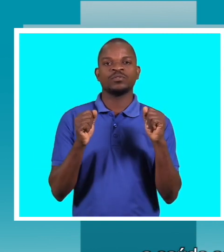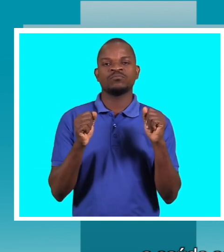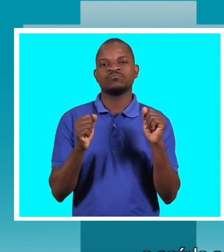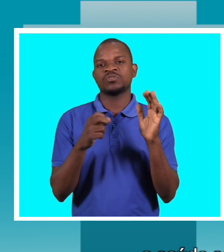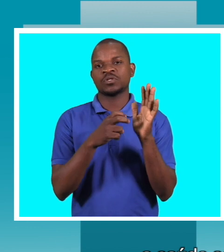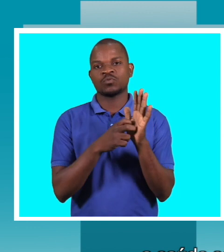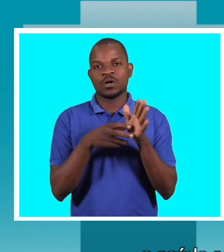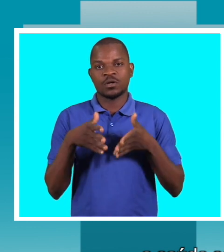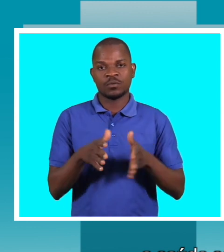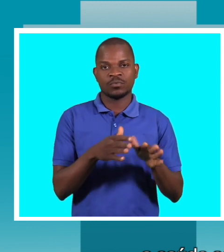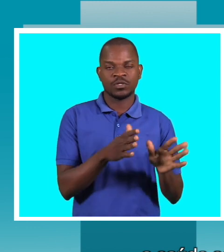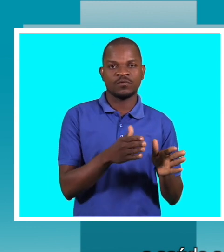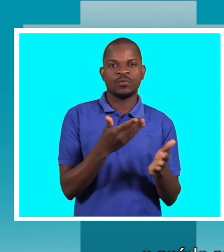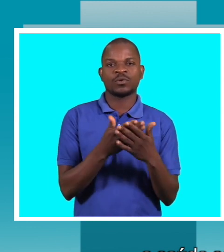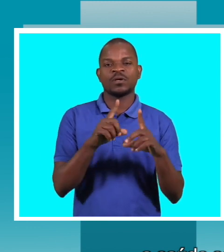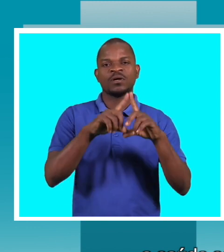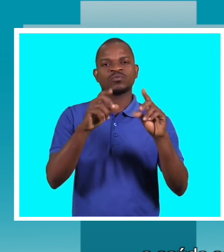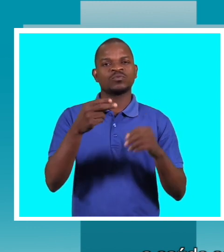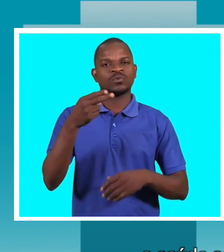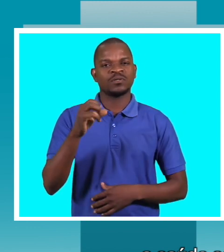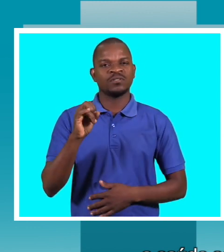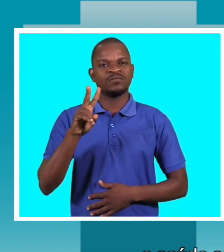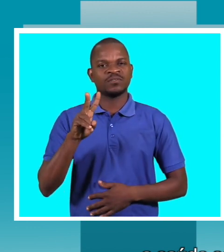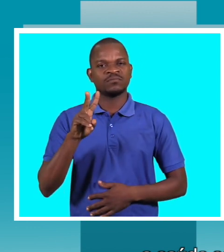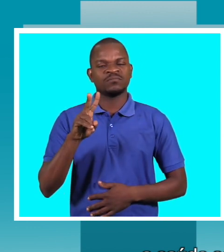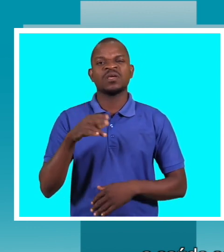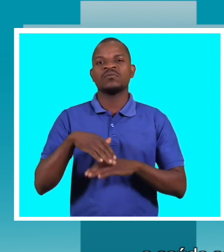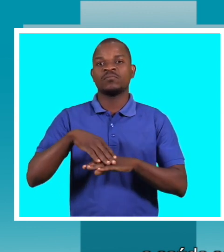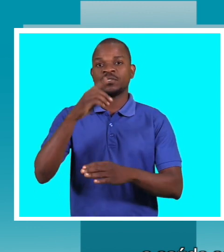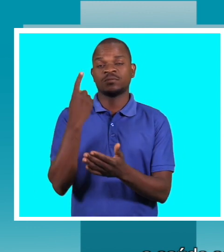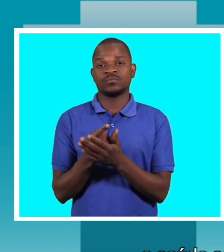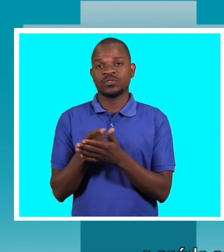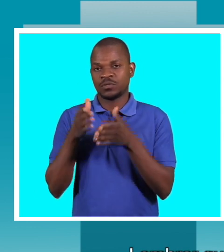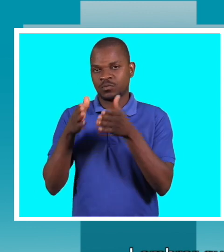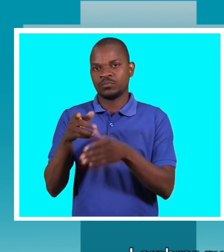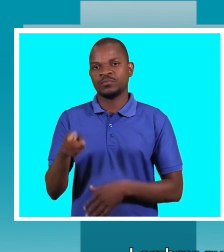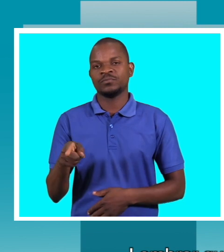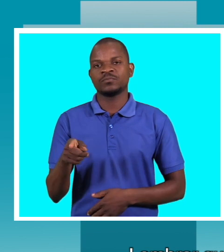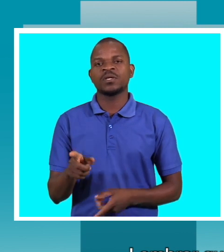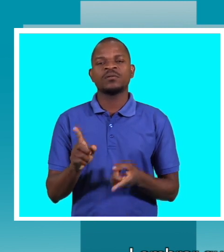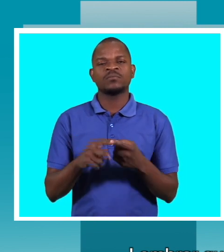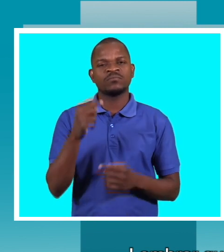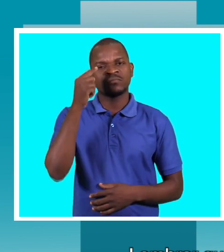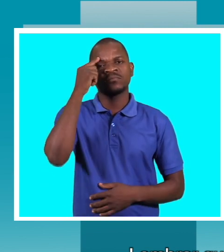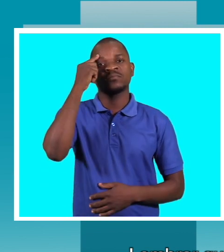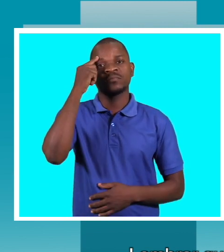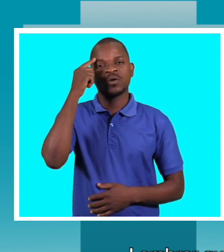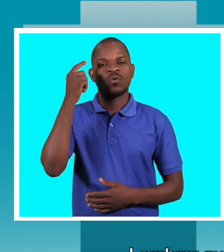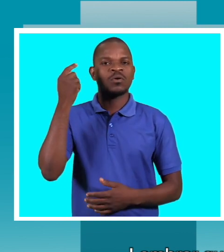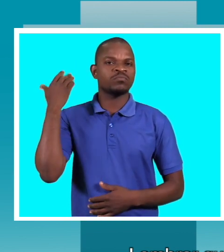onde a questão do HIV-Sida é um elemento extremamente importante. Lembrar que ao longo dos últimos anos a